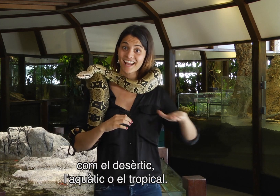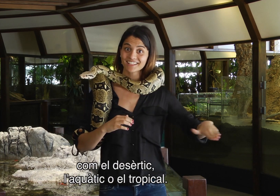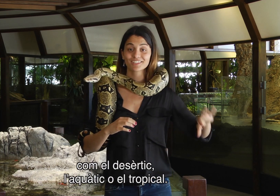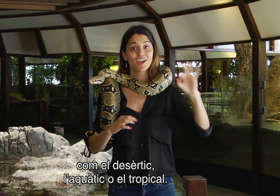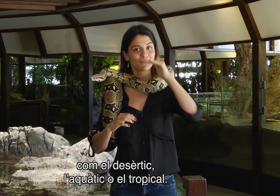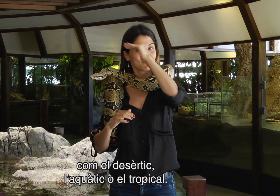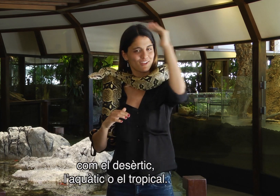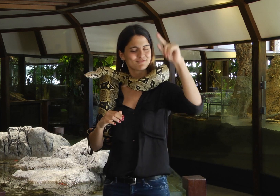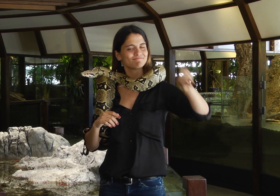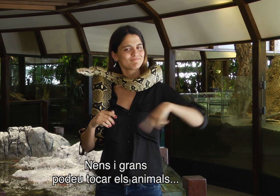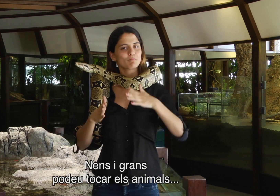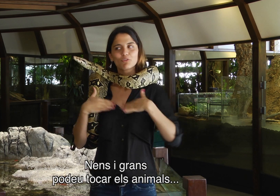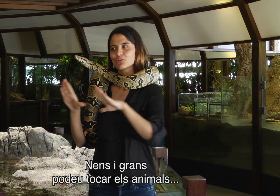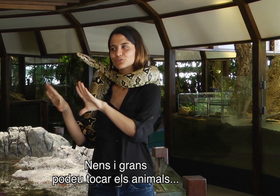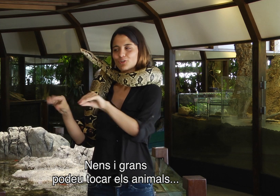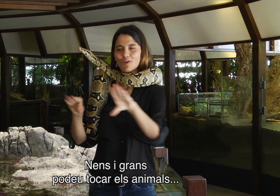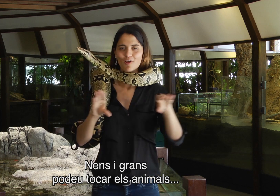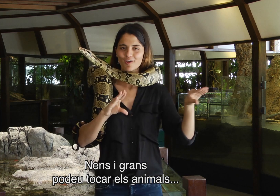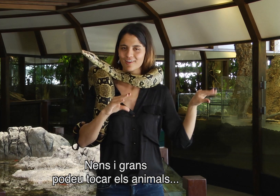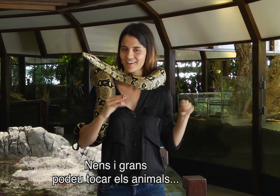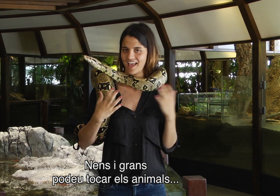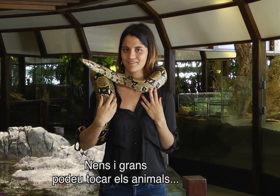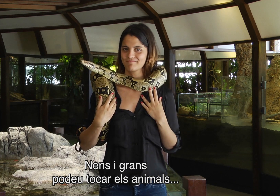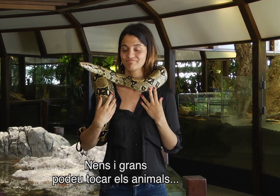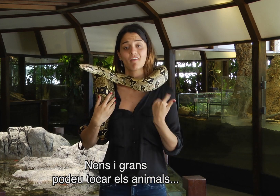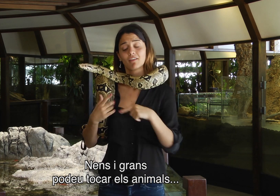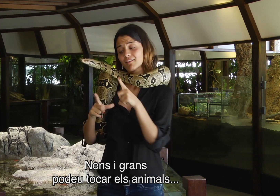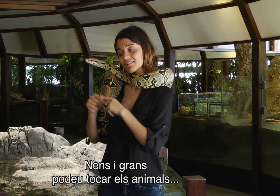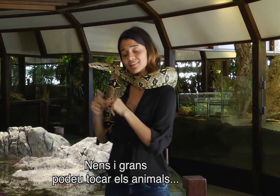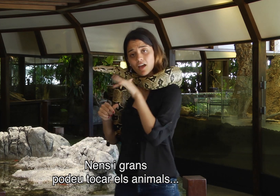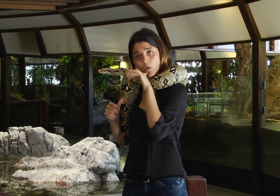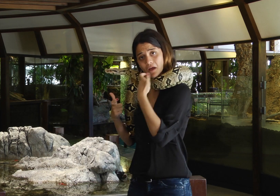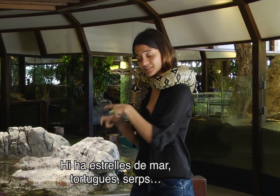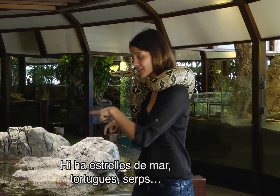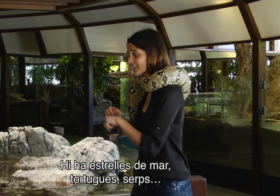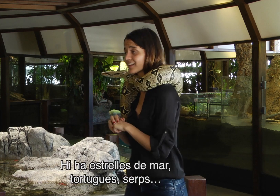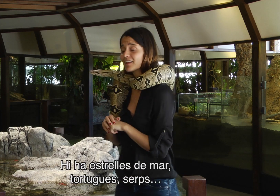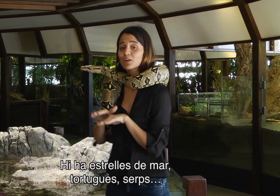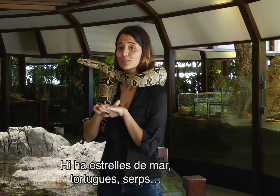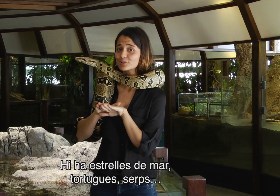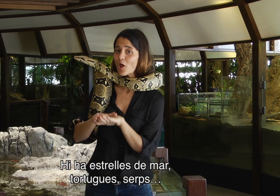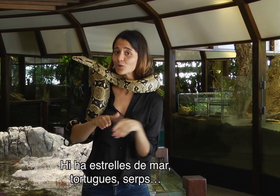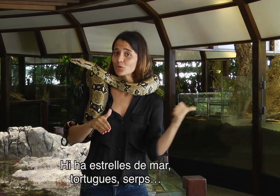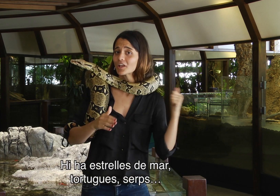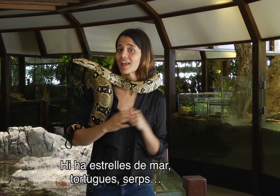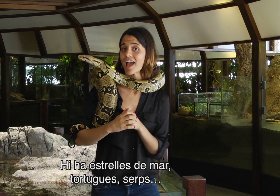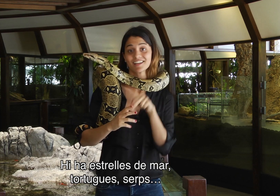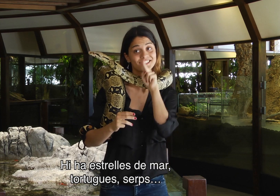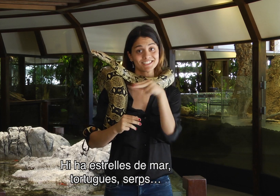etc. Nens cigrans podeu tocar els animals. Hi ha estrelles de mar, tortugues, serps...